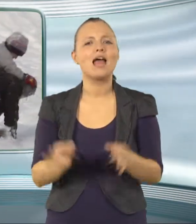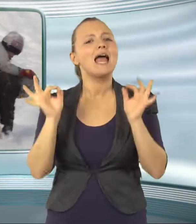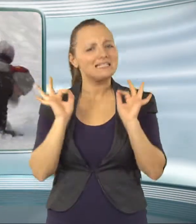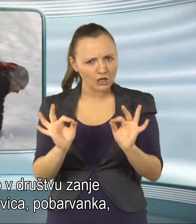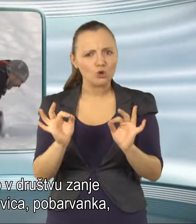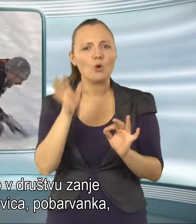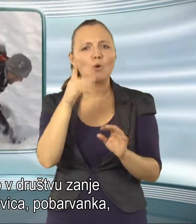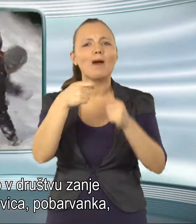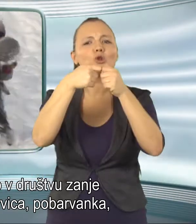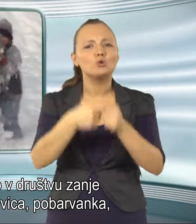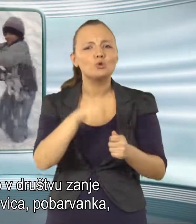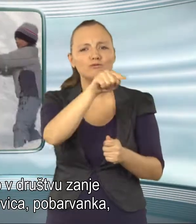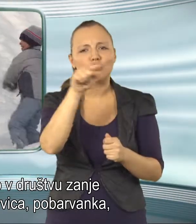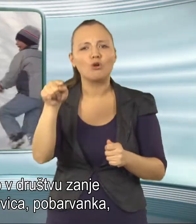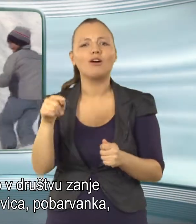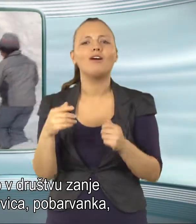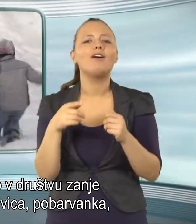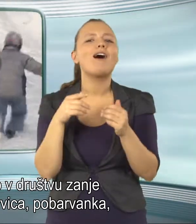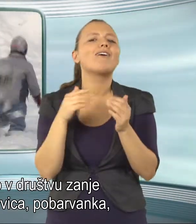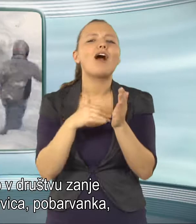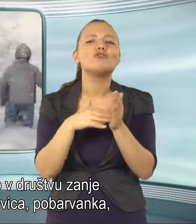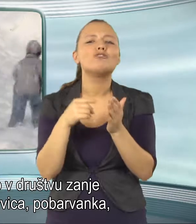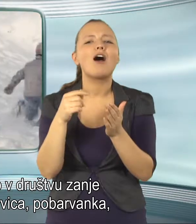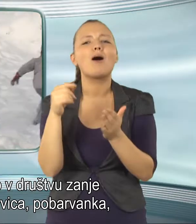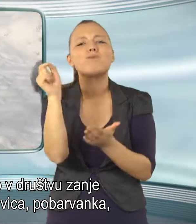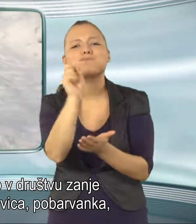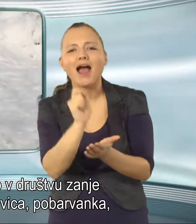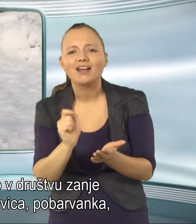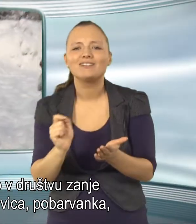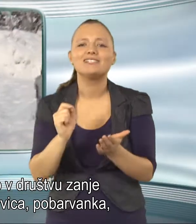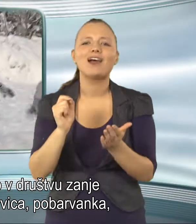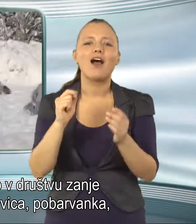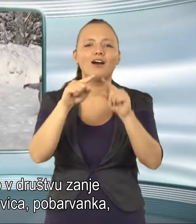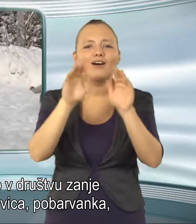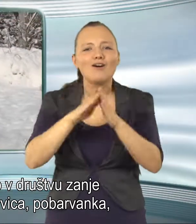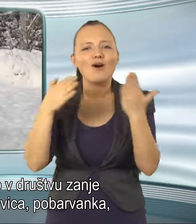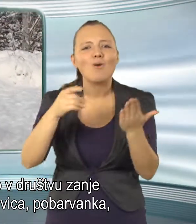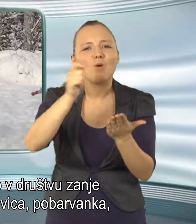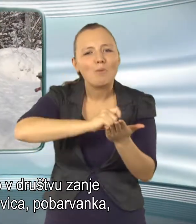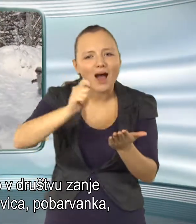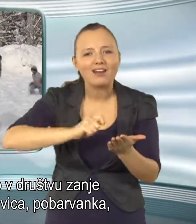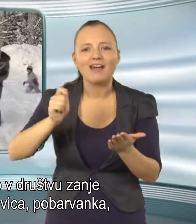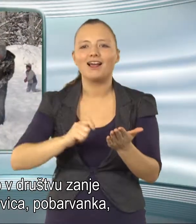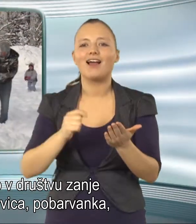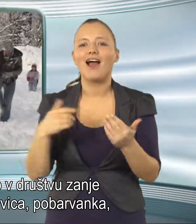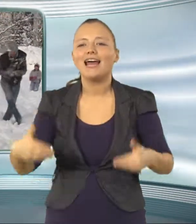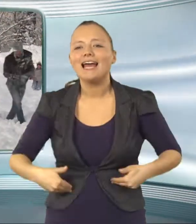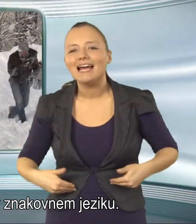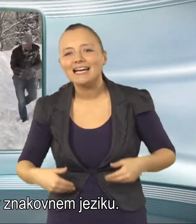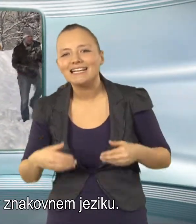Zagotovo se bo v društvu zanje našla kakšna barvica, pobarvanka, risanka ali knjiga v znakovnem